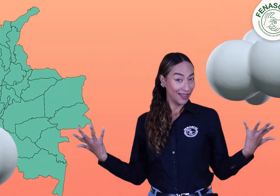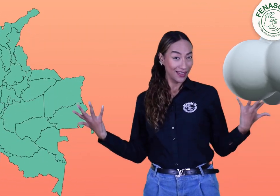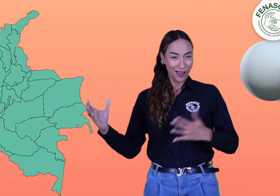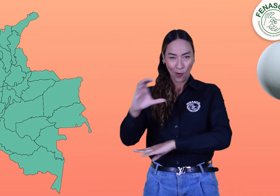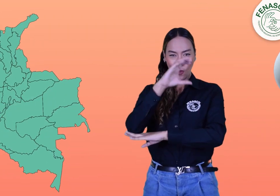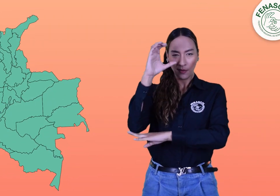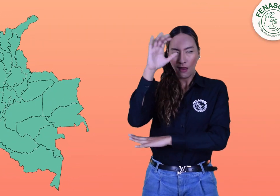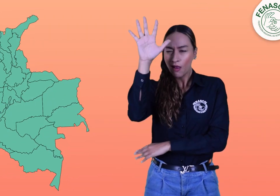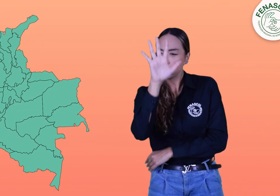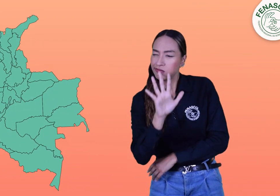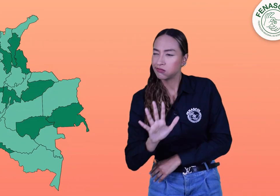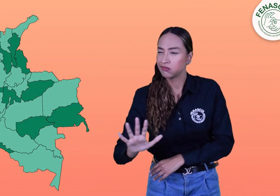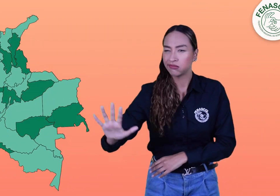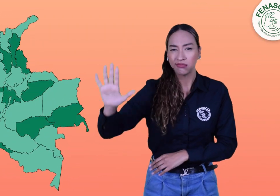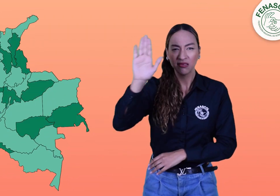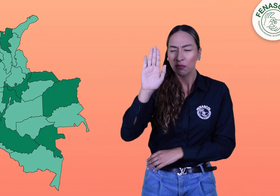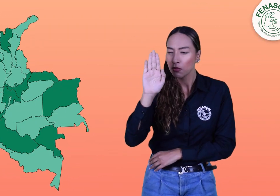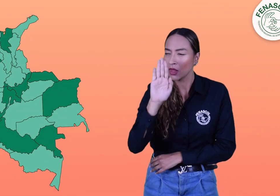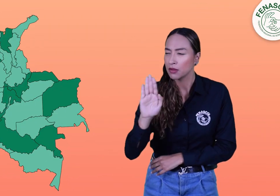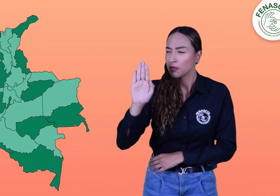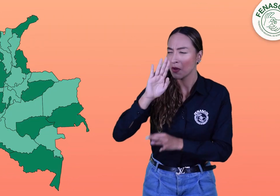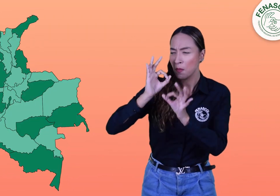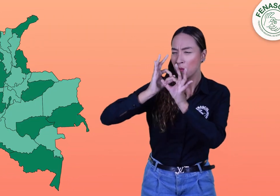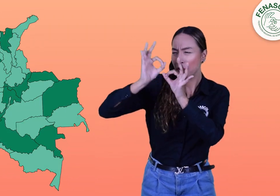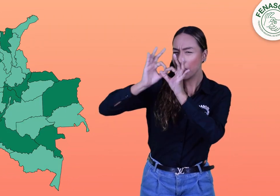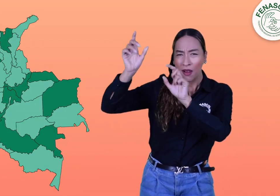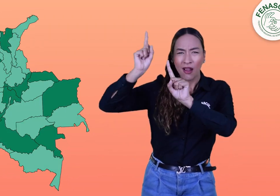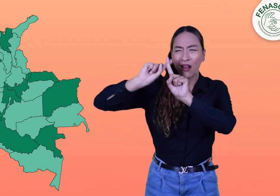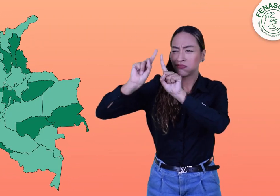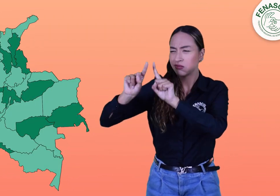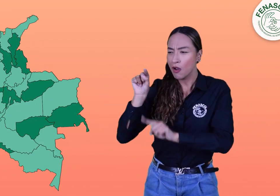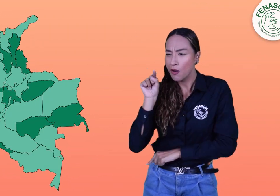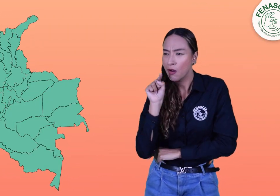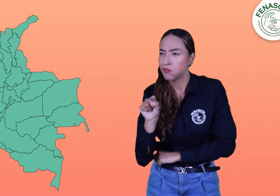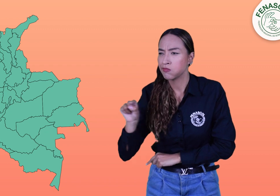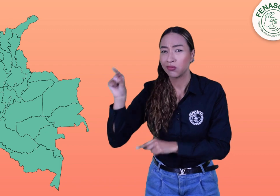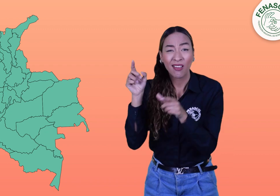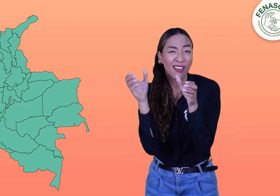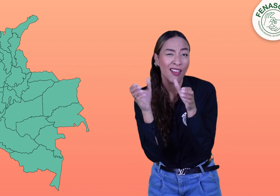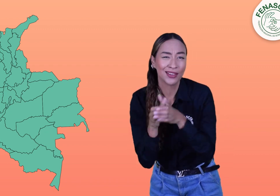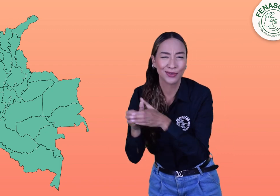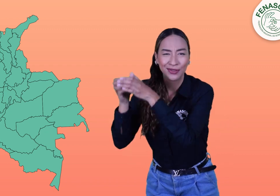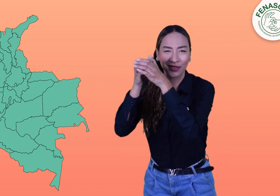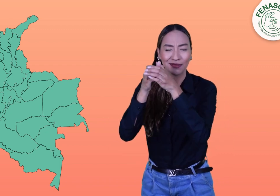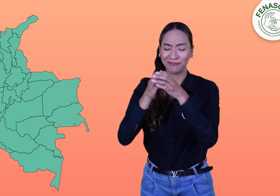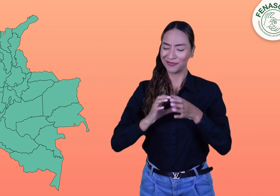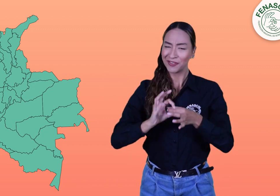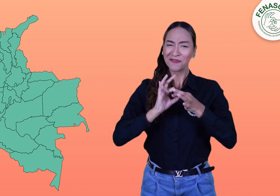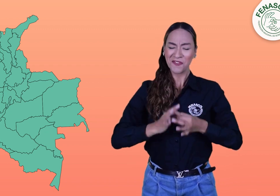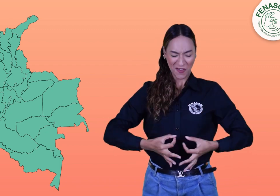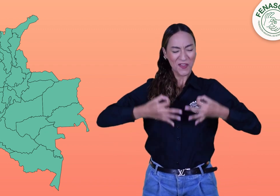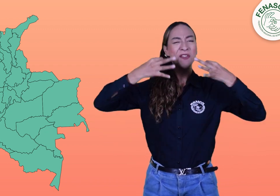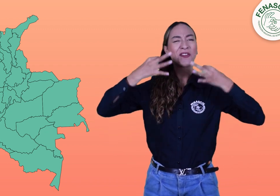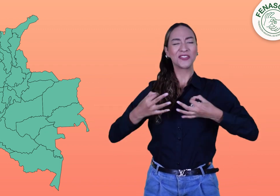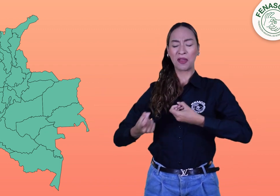Las asociaciones afiliadas a FENASCOL son de todos los departamentos, ciudades y municipios del país.